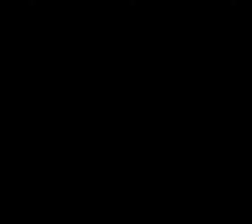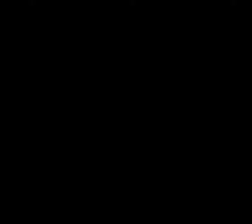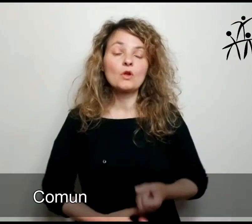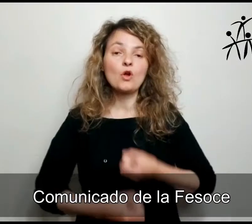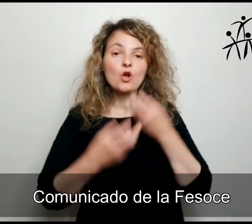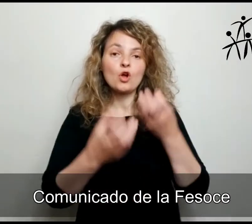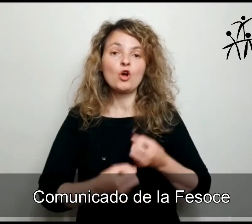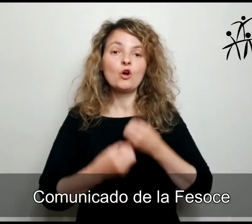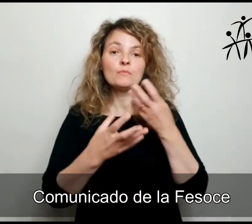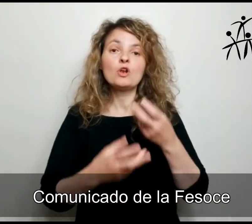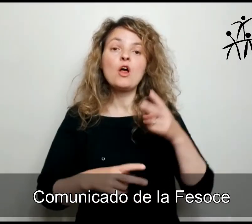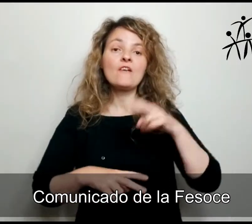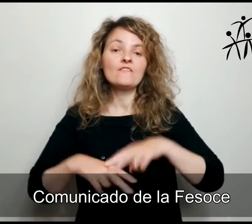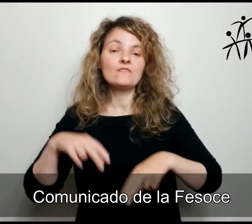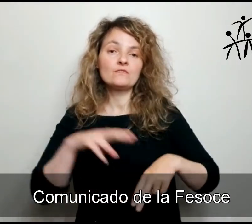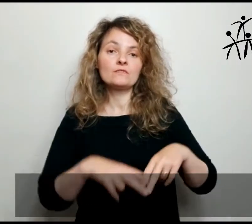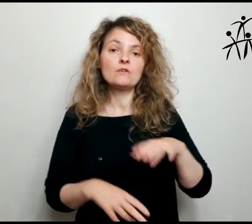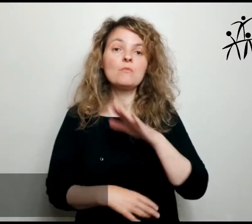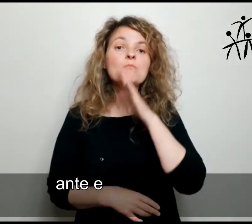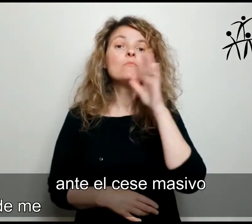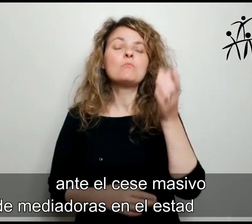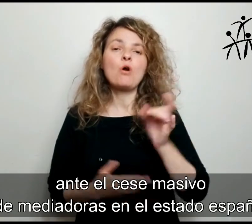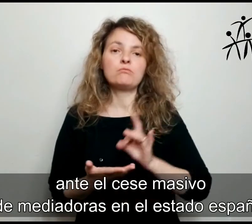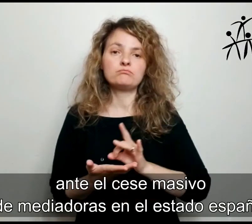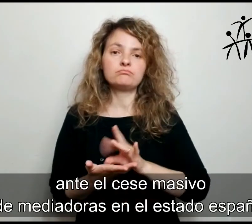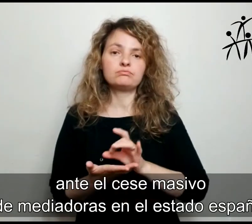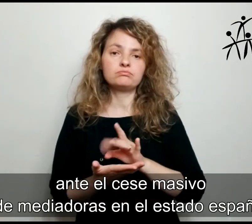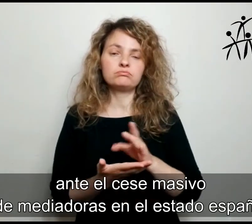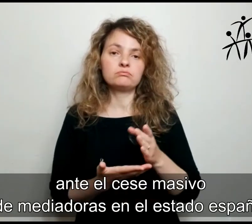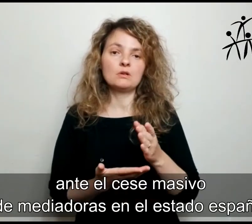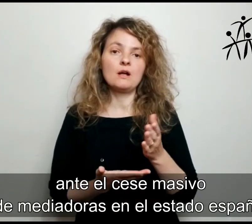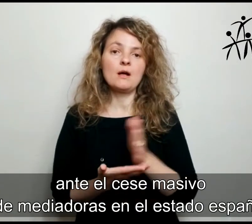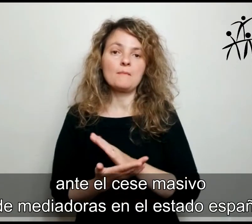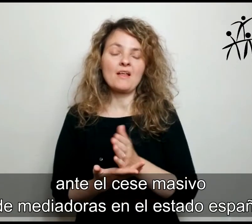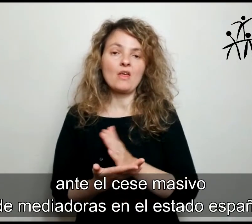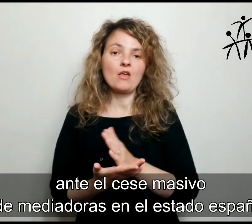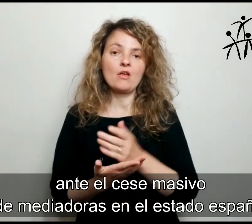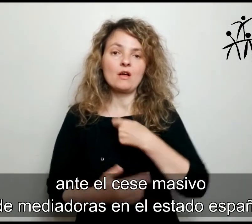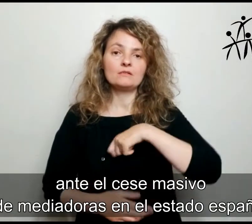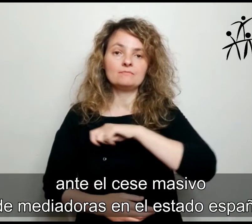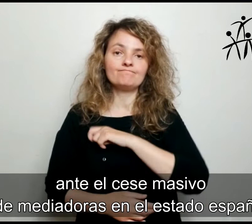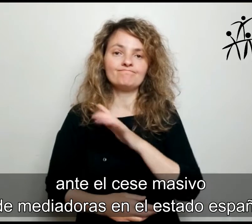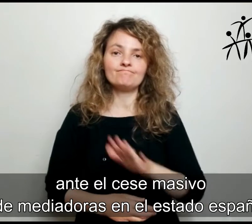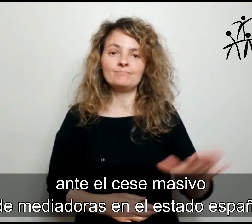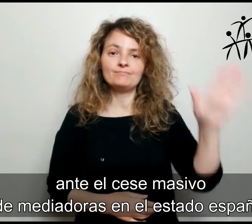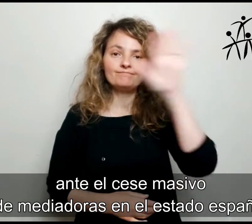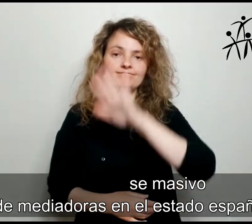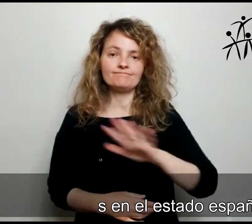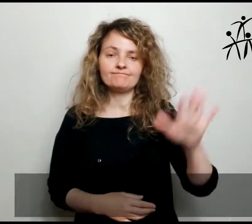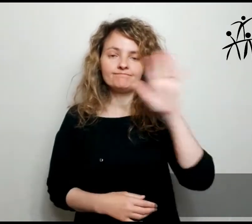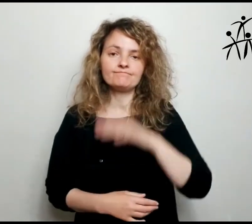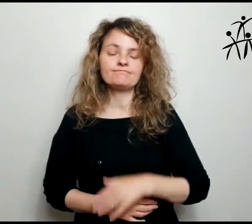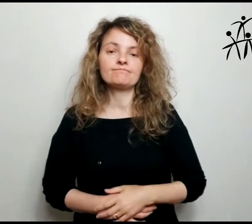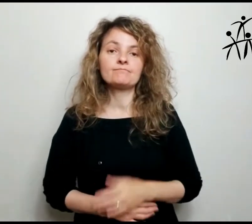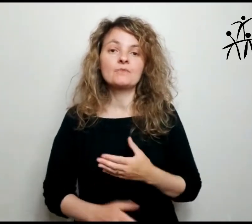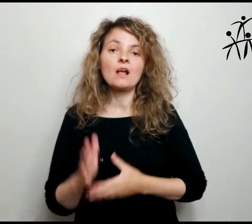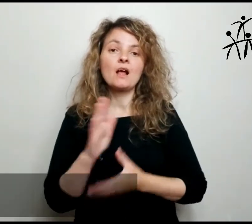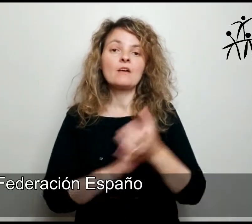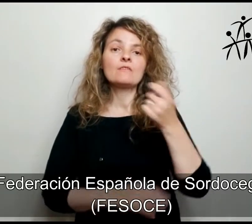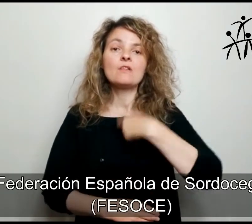Comunicado de la FESOCE ante el cese masivo de mediadoras en el Estado Español. La Federación